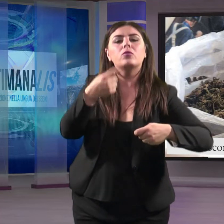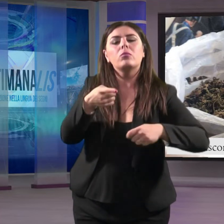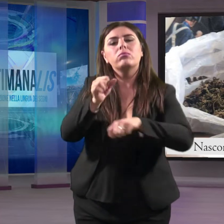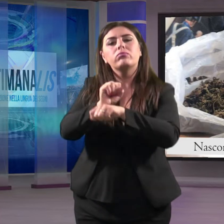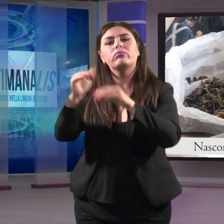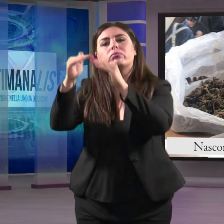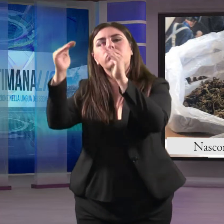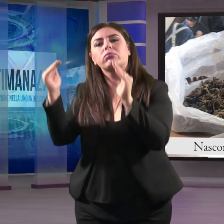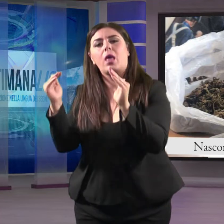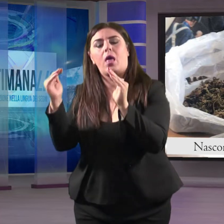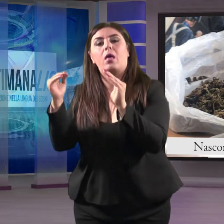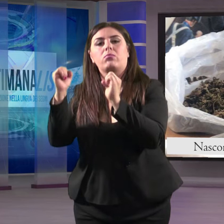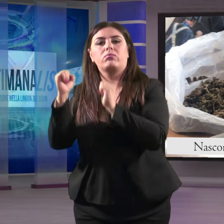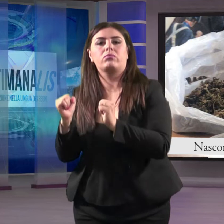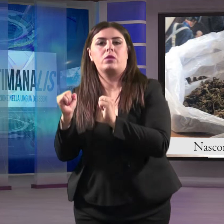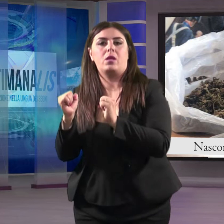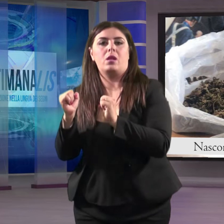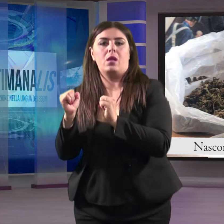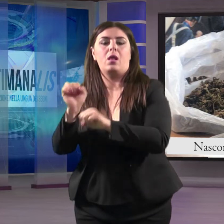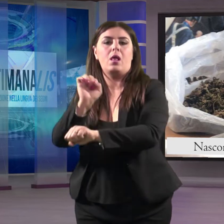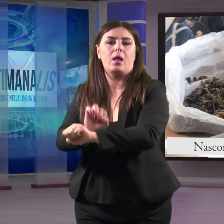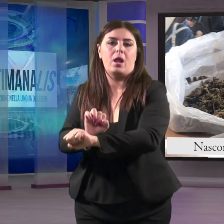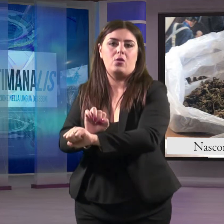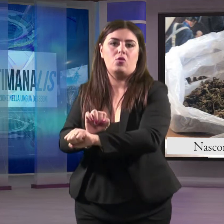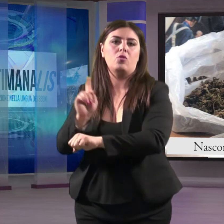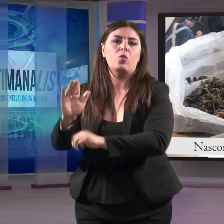agli arresti domiciliari presso la propria abitazione.